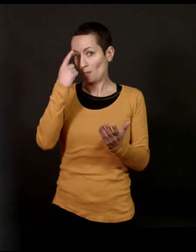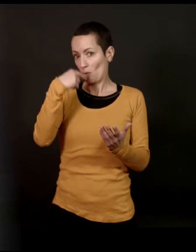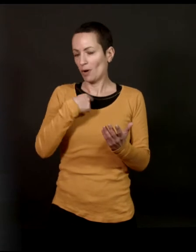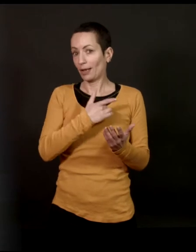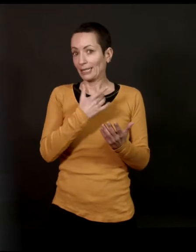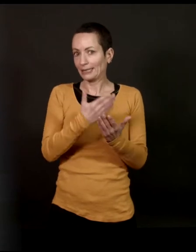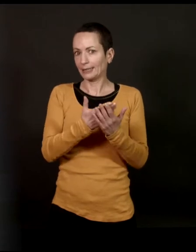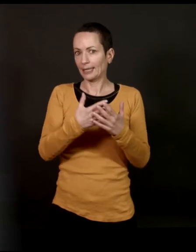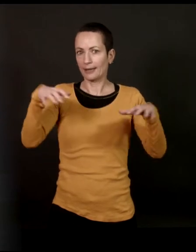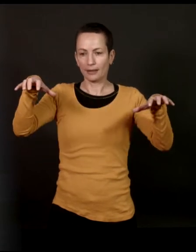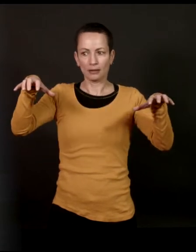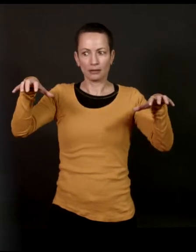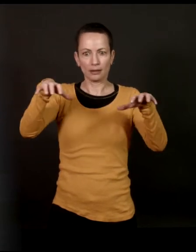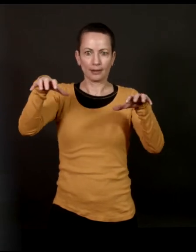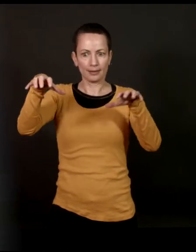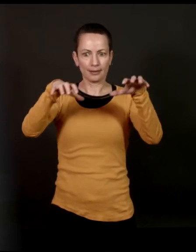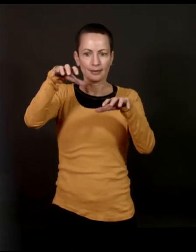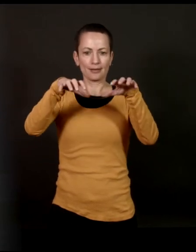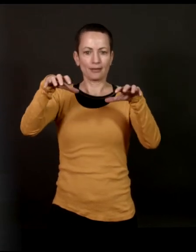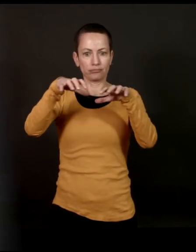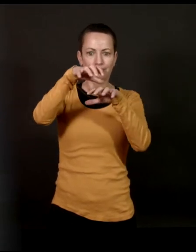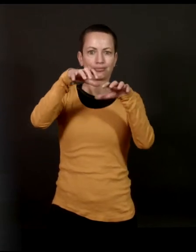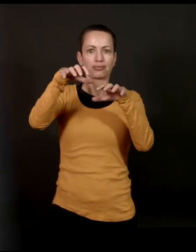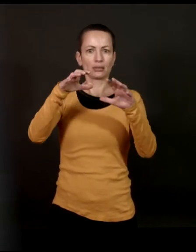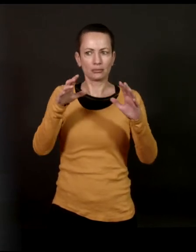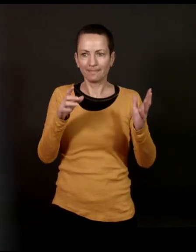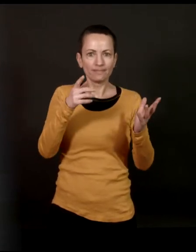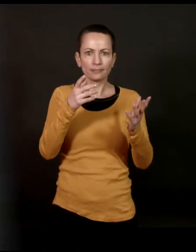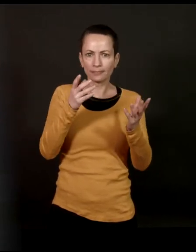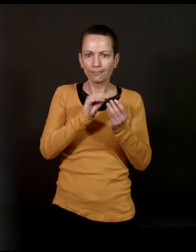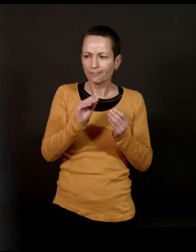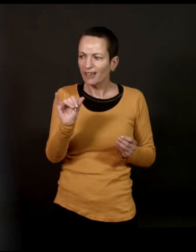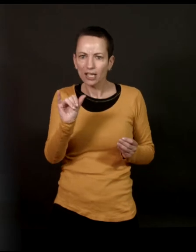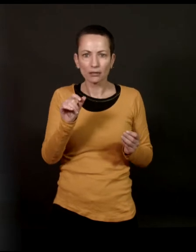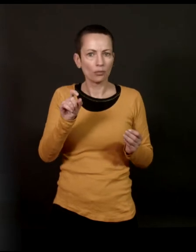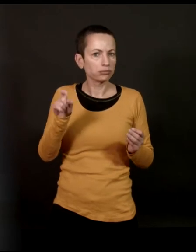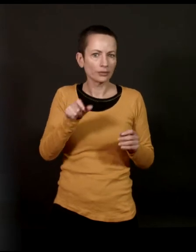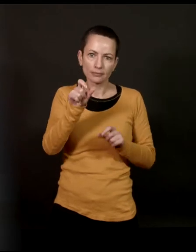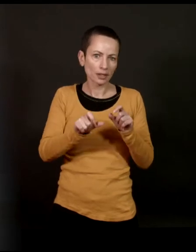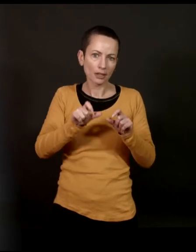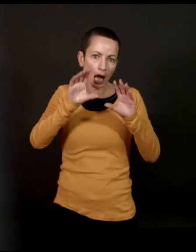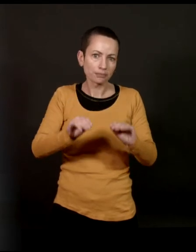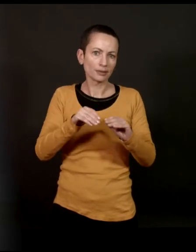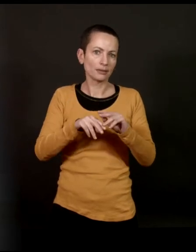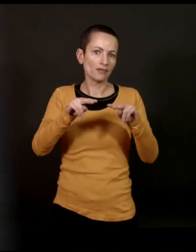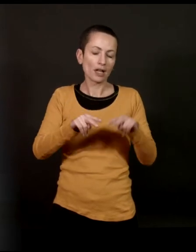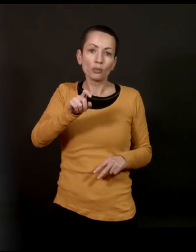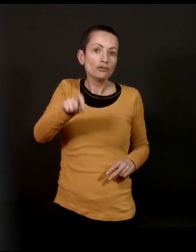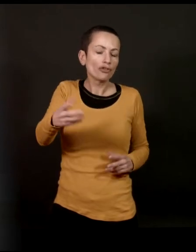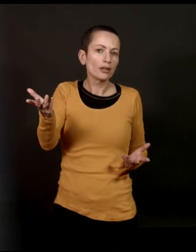Donc, l'intérêt pour moi était le frottement de ces deux milieux. Et donc, on se dit, c'est qui ? C'est forcément quelqu'un du village. Parce que